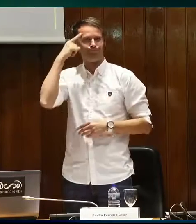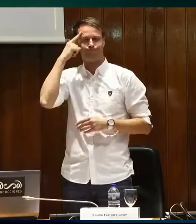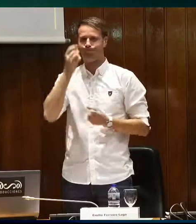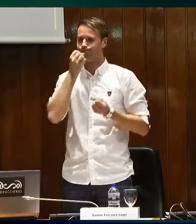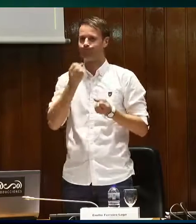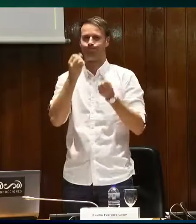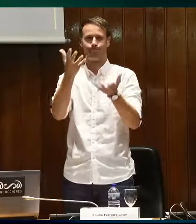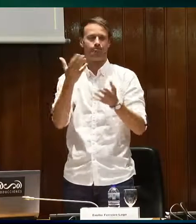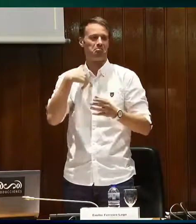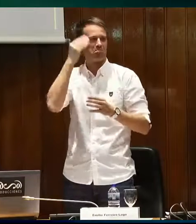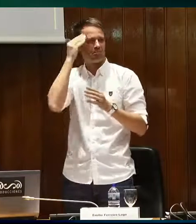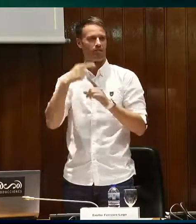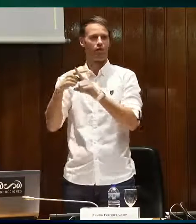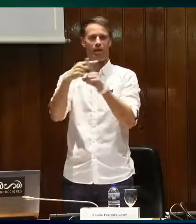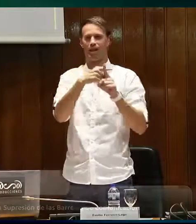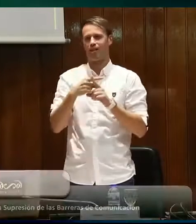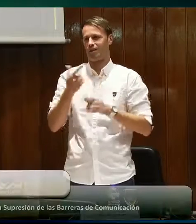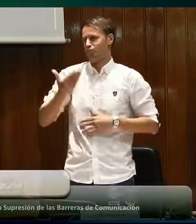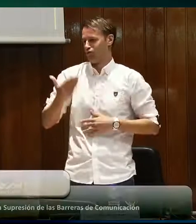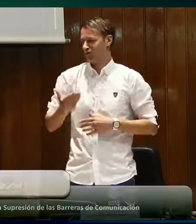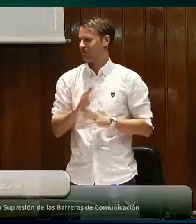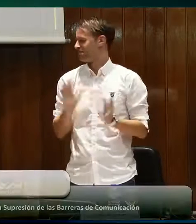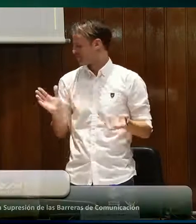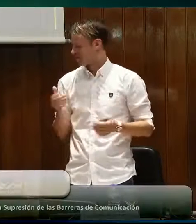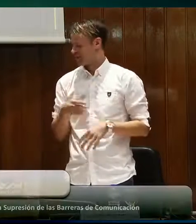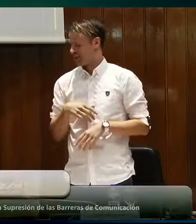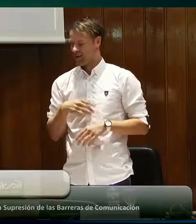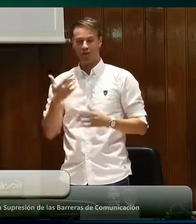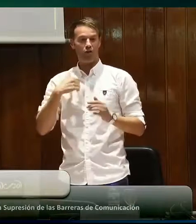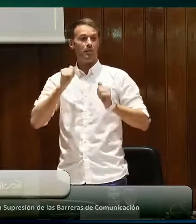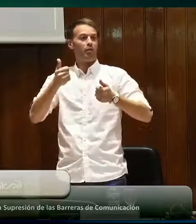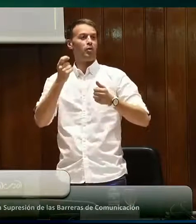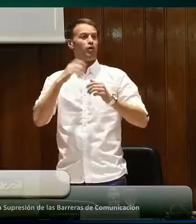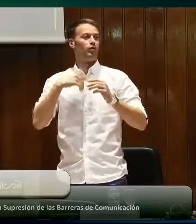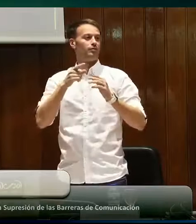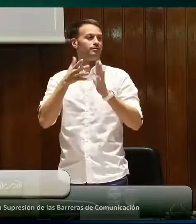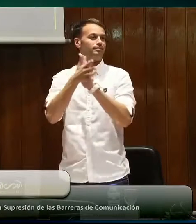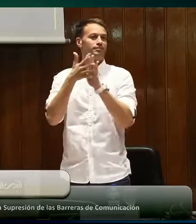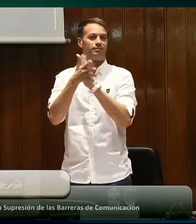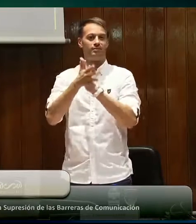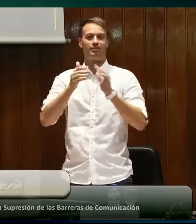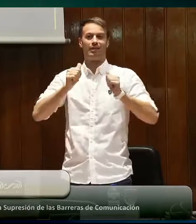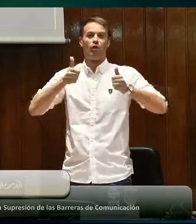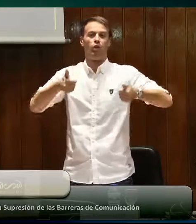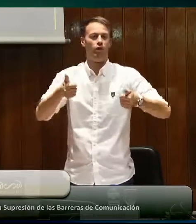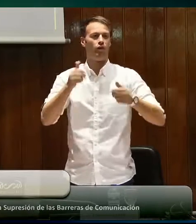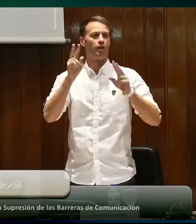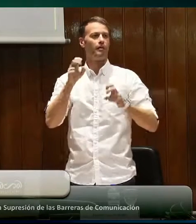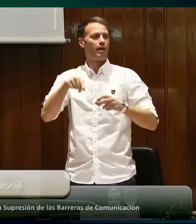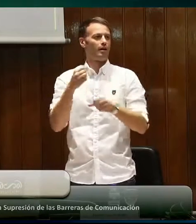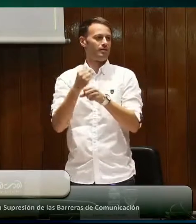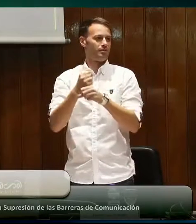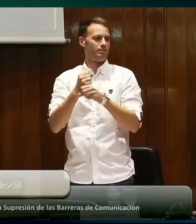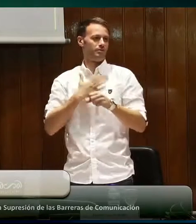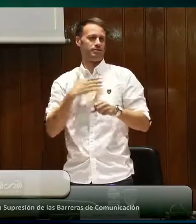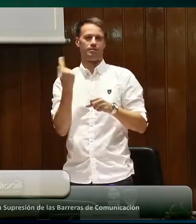de bastante trabajo y creemos que es importante precisamente eso, compartirlo con todos. Vamos a empezar haciendo un poco